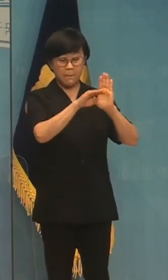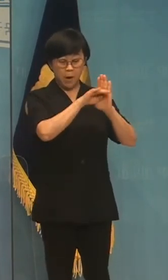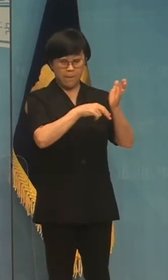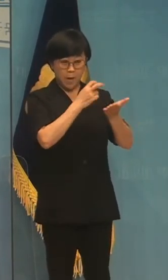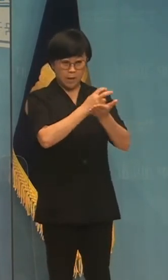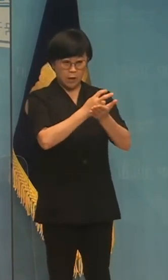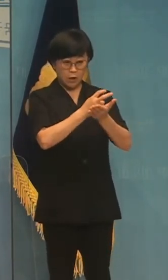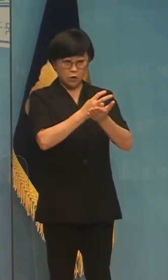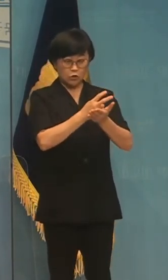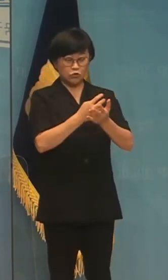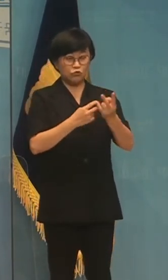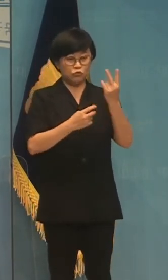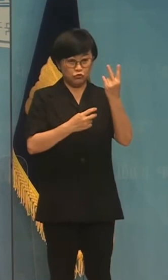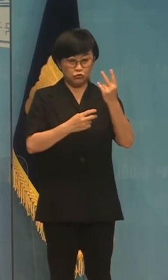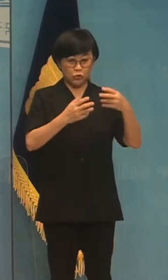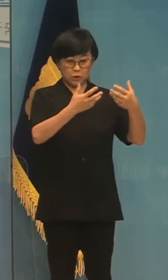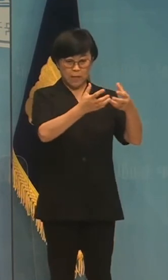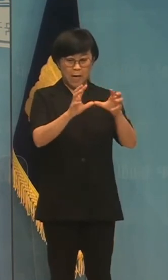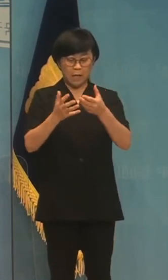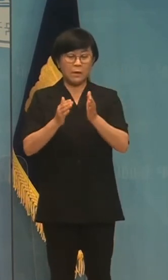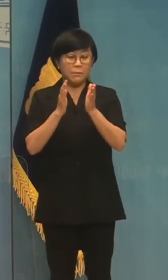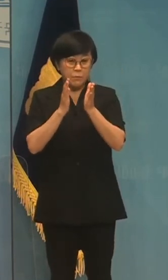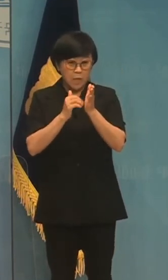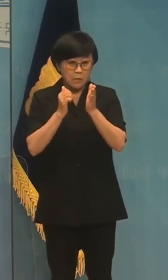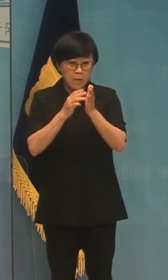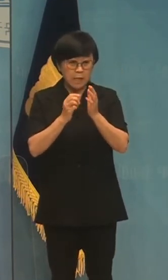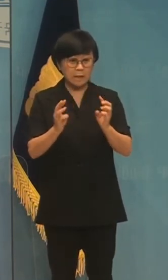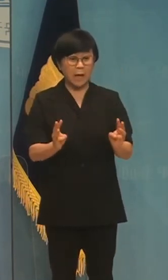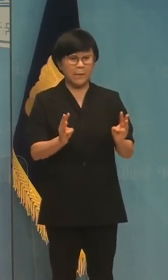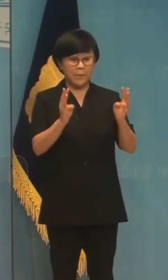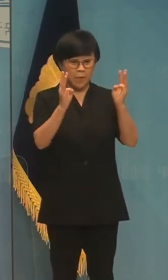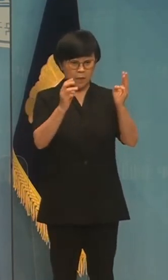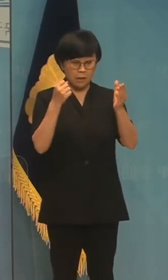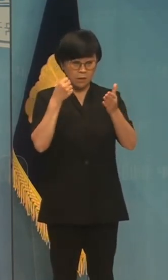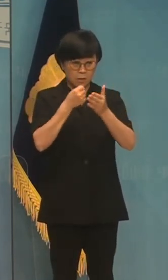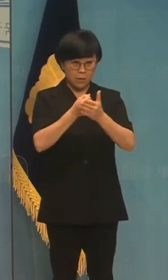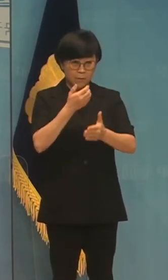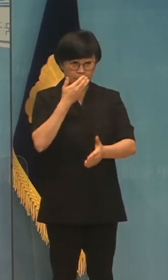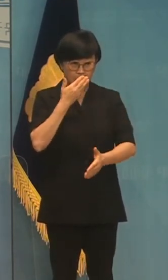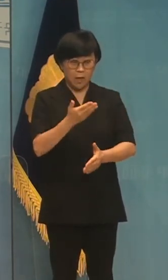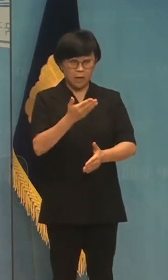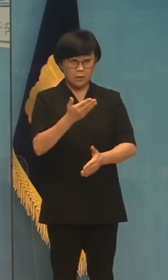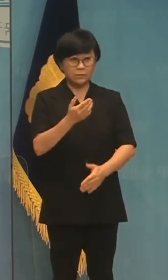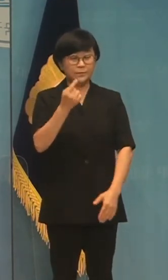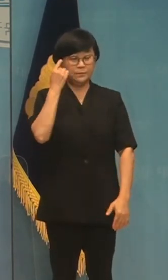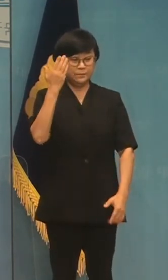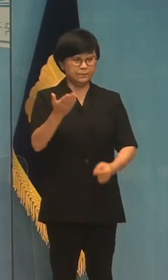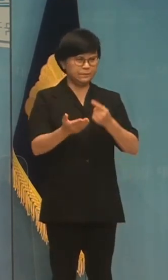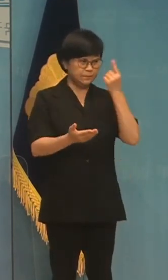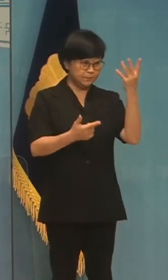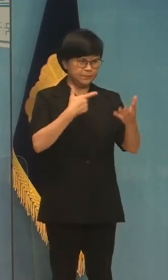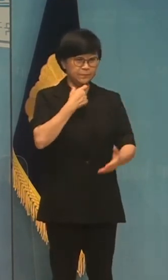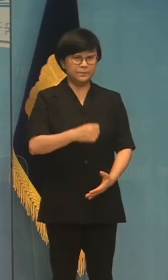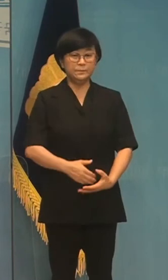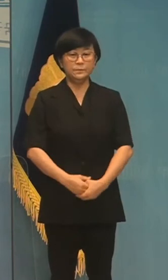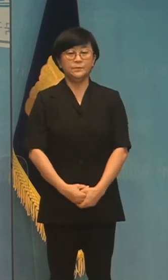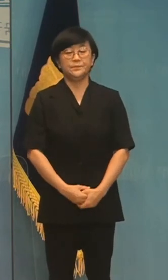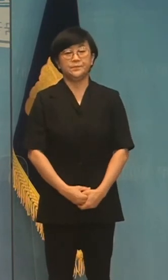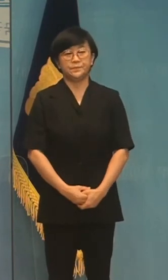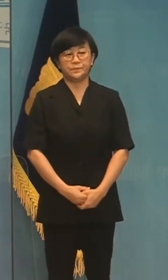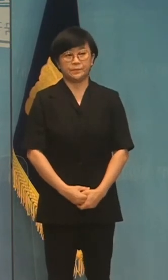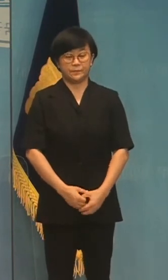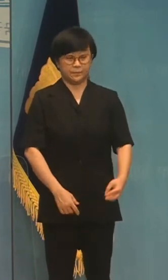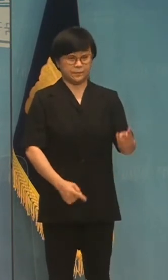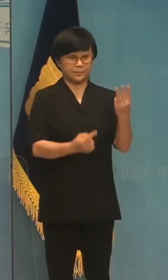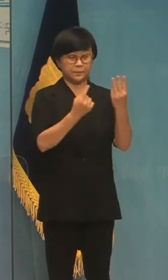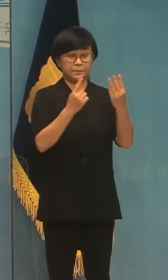거대 양당이 따로 밀실에서 결판을 내야 할 일인지 양당에 묻고 싶습니다. 3